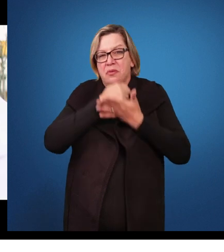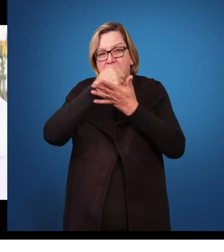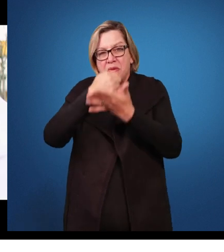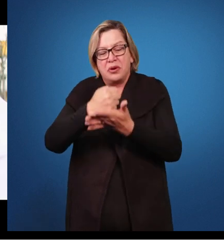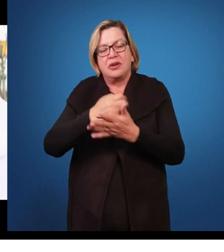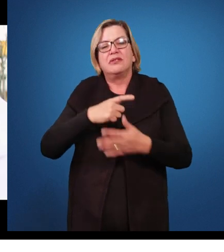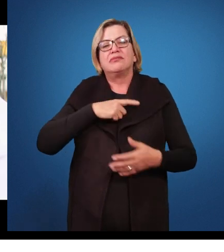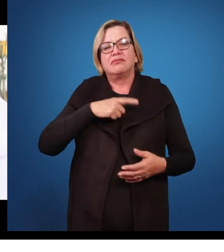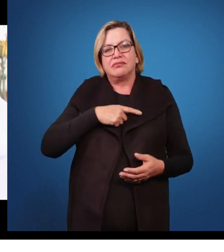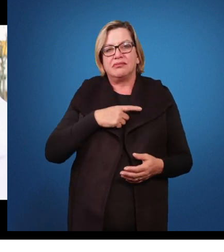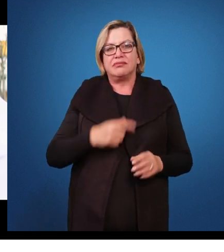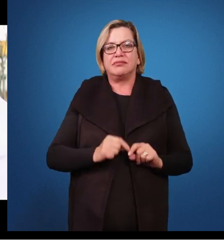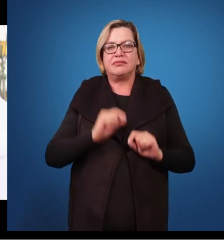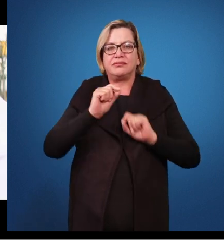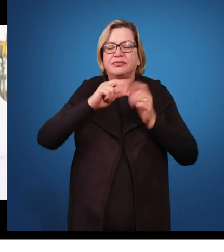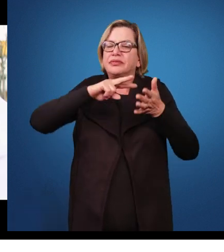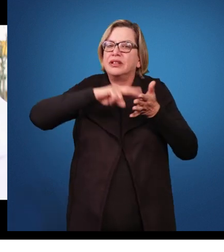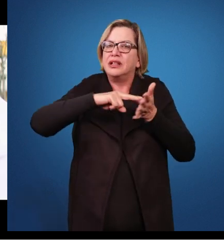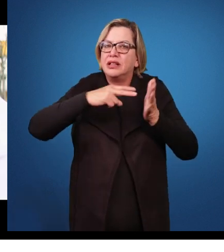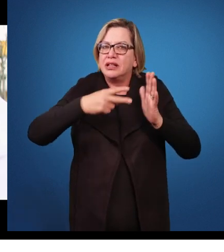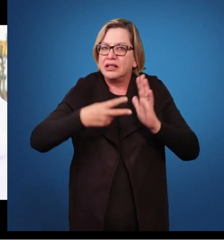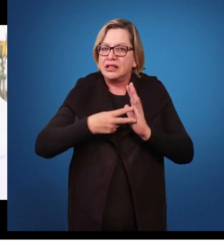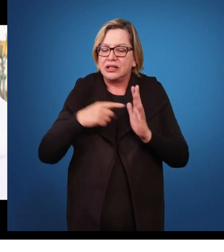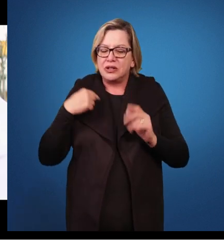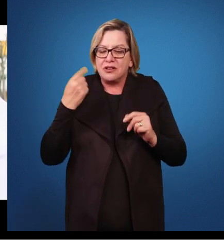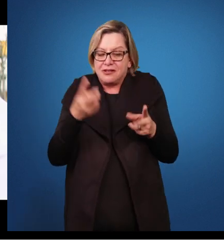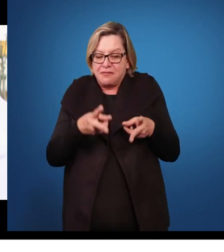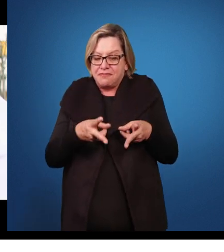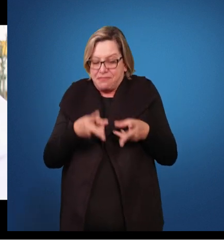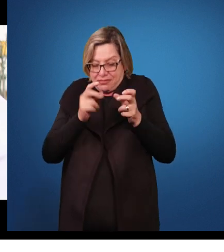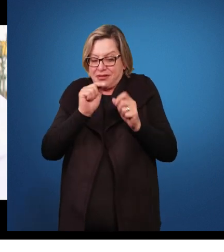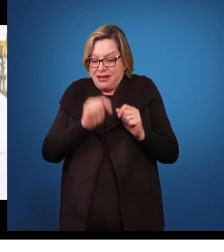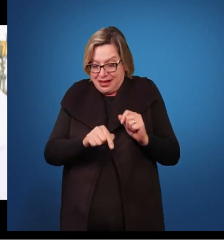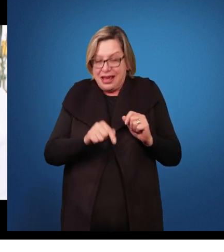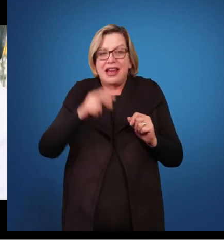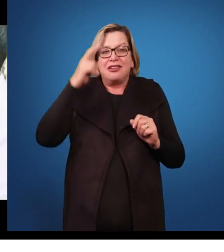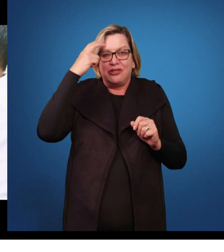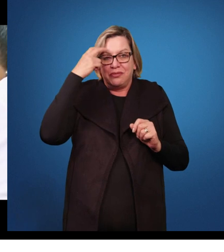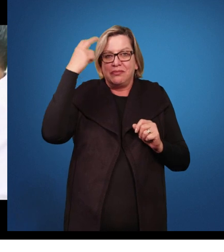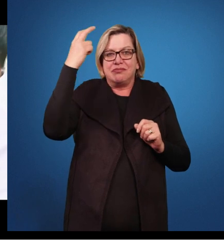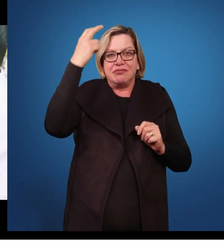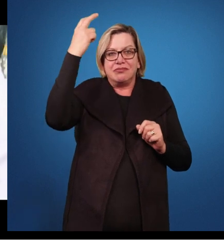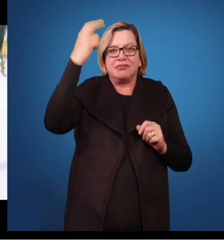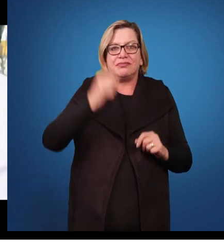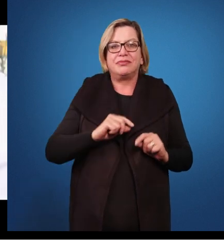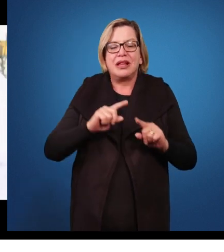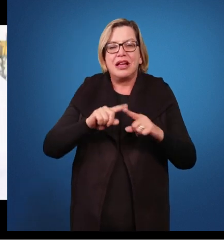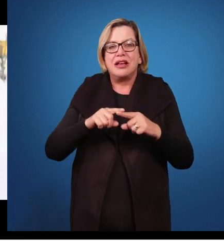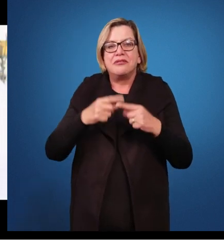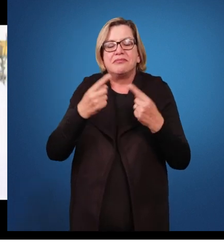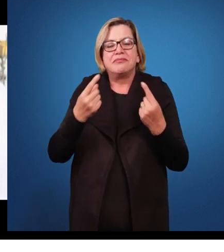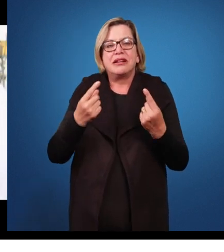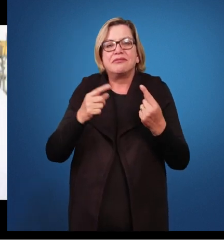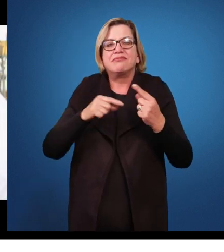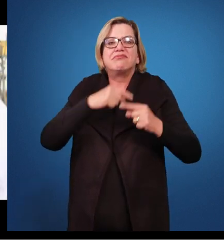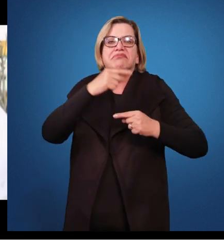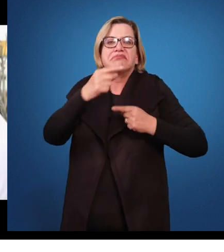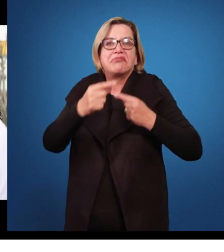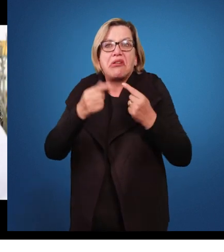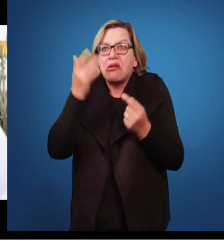significa isso? A gente identifica a pessoa com a superdotação, mas depois a gente não sabe o que fazer com